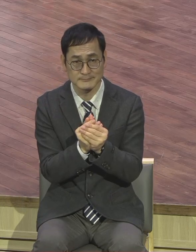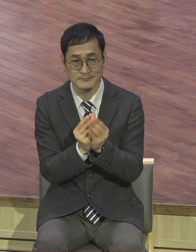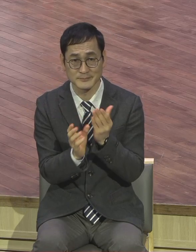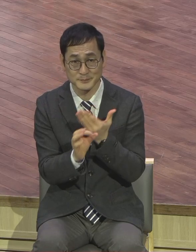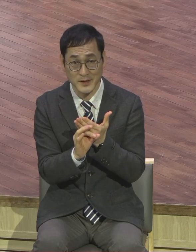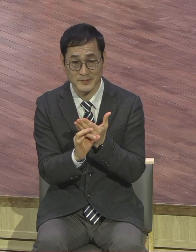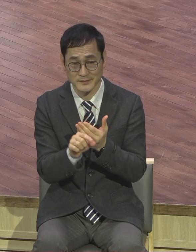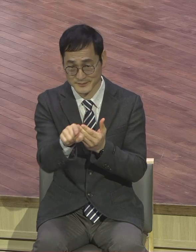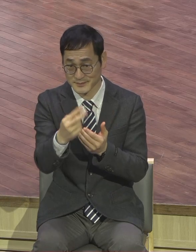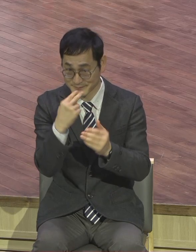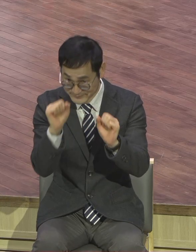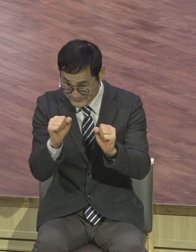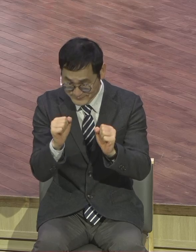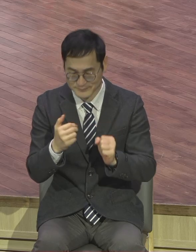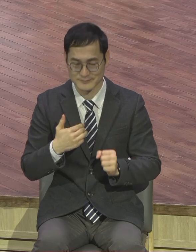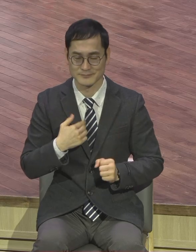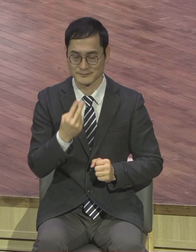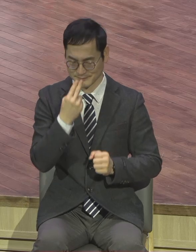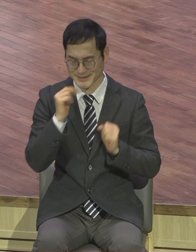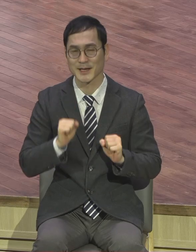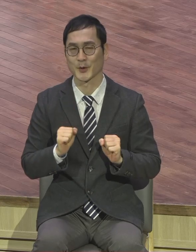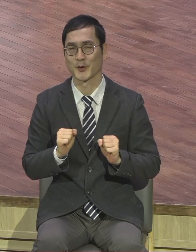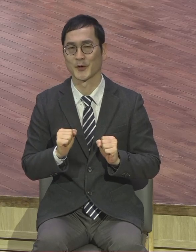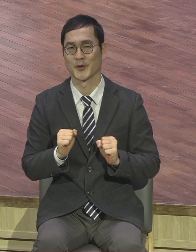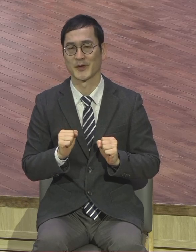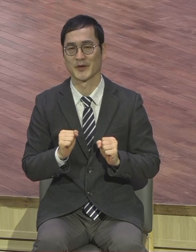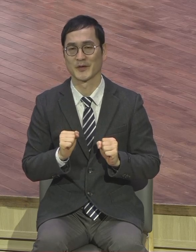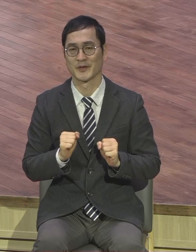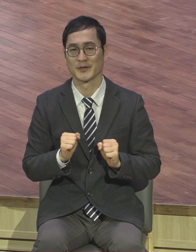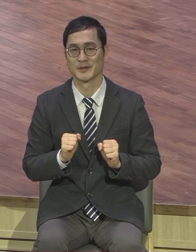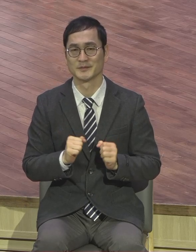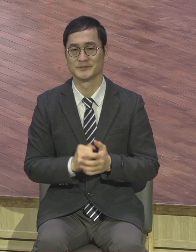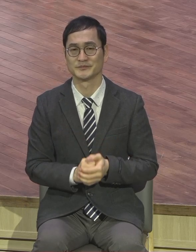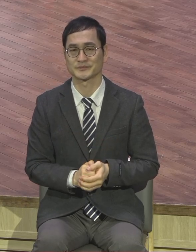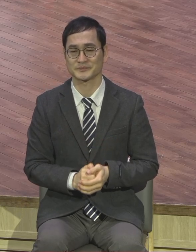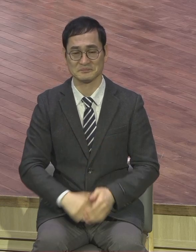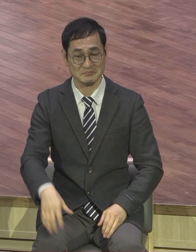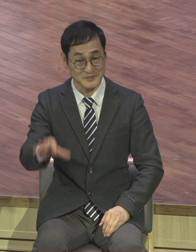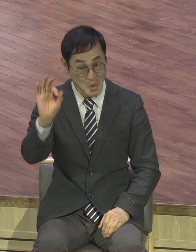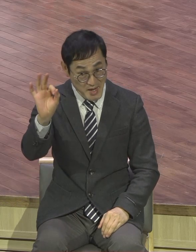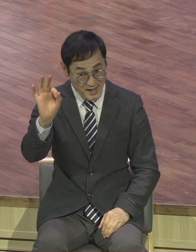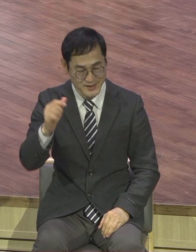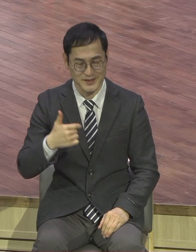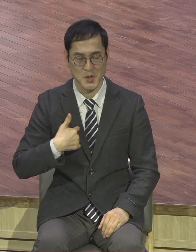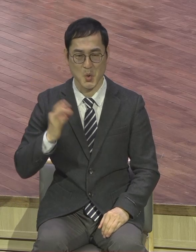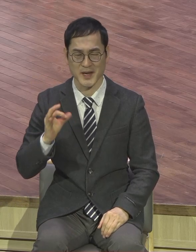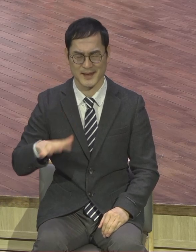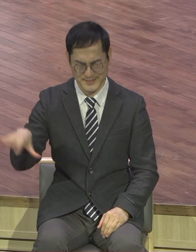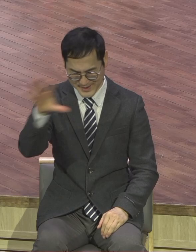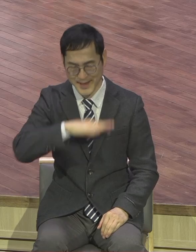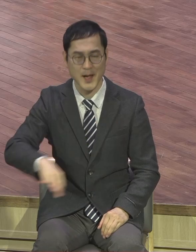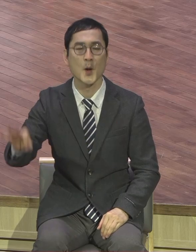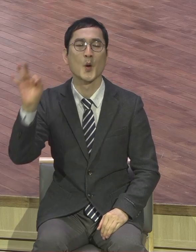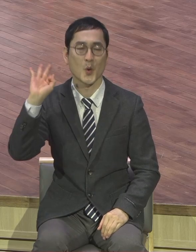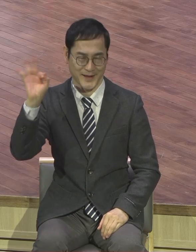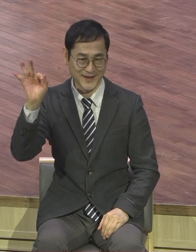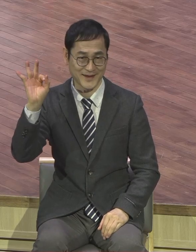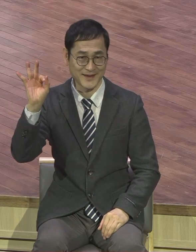살아요. 그거 아셔야 돼요. 그러니까 I am OK. You are OK. Everybody is OK. 나 살고 너 살고